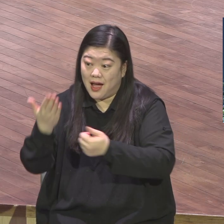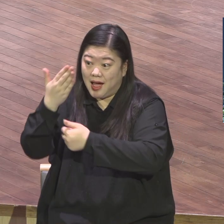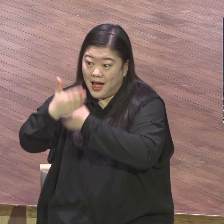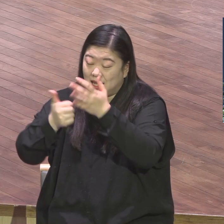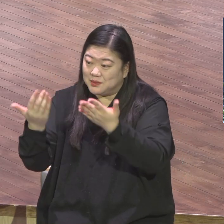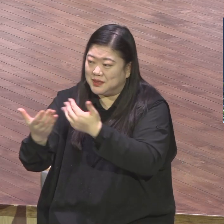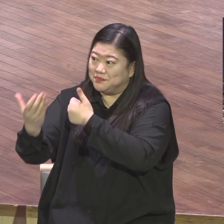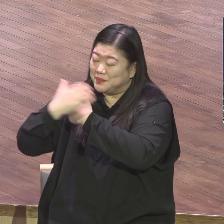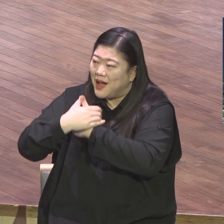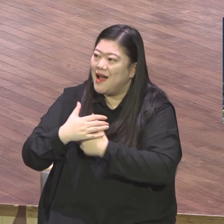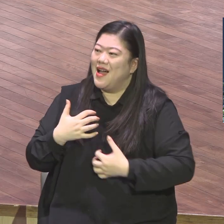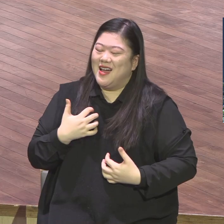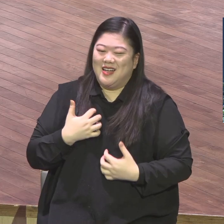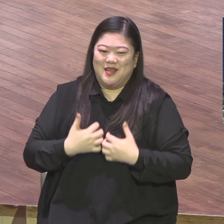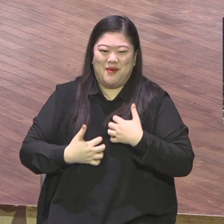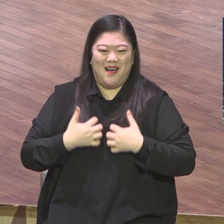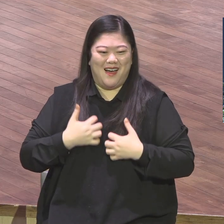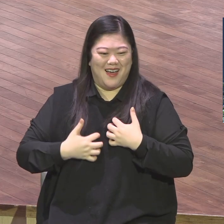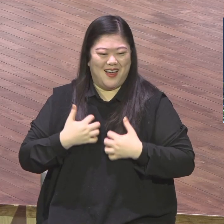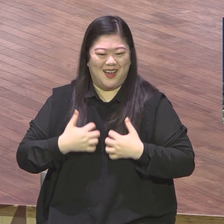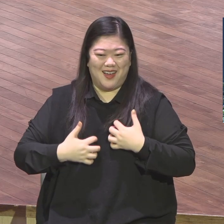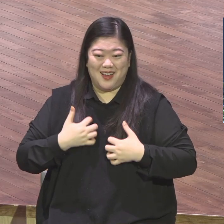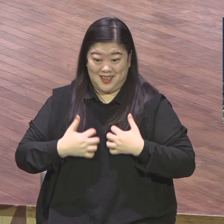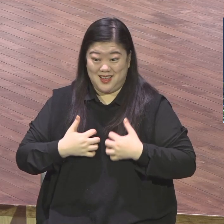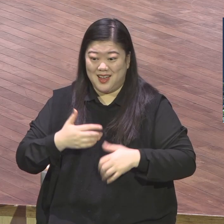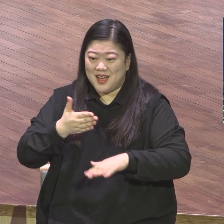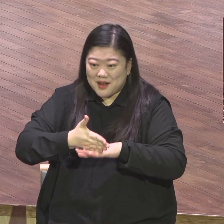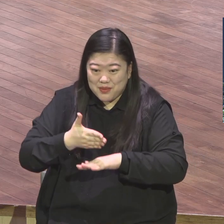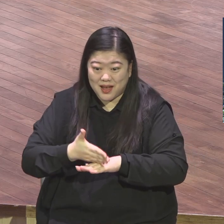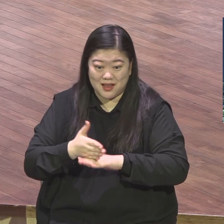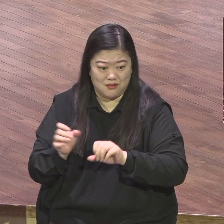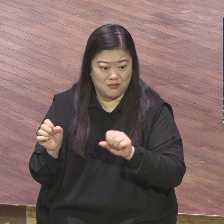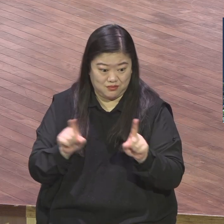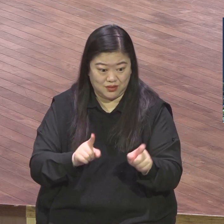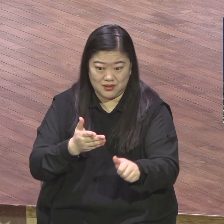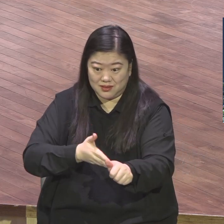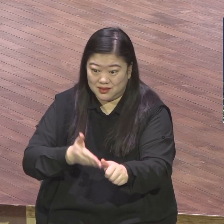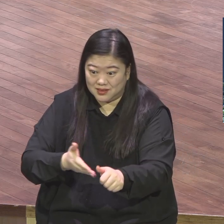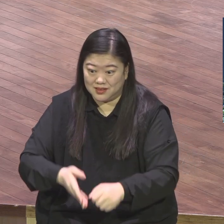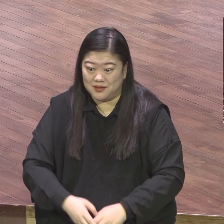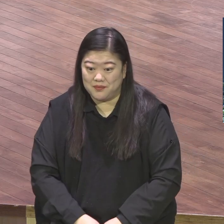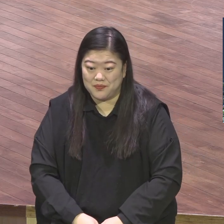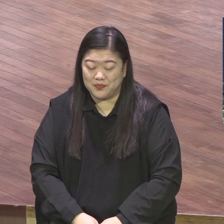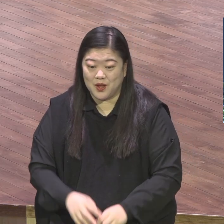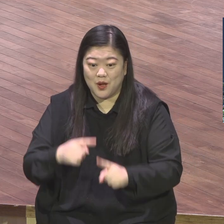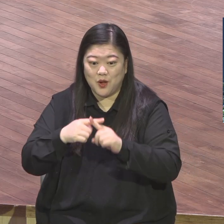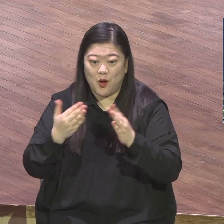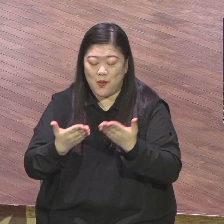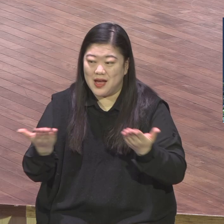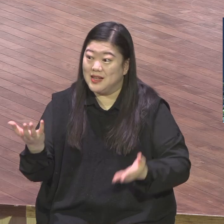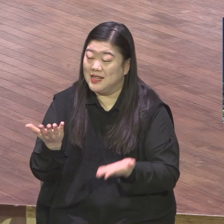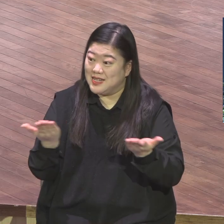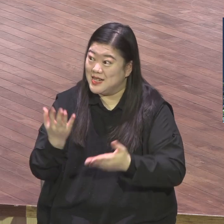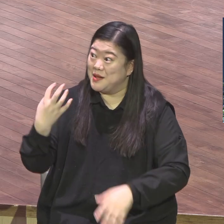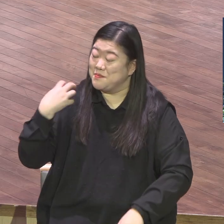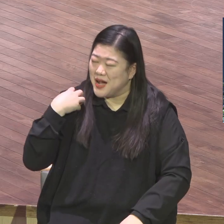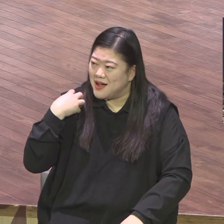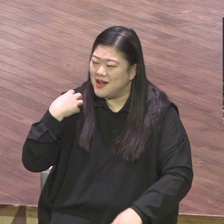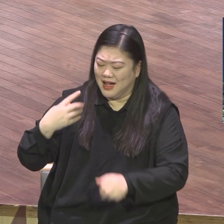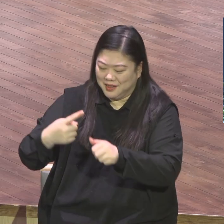너무 감사하구나. 하나님 내게 직분을 주어서 하나님을 가장 영원하게 하는 모든